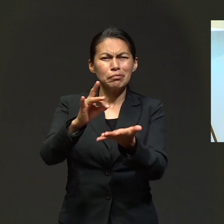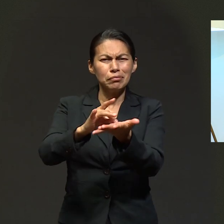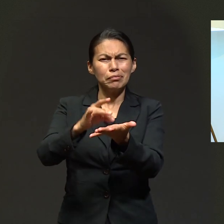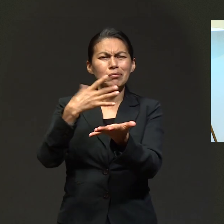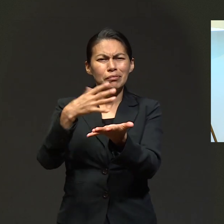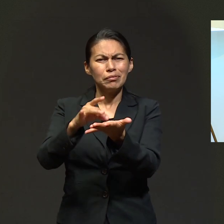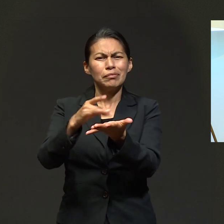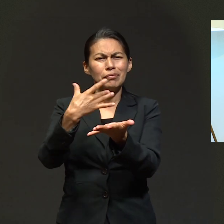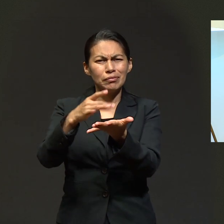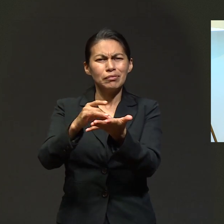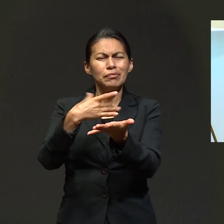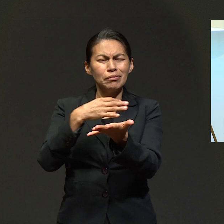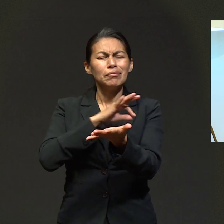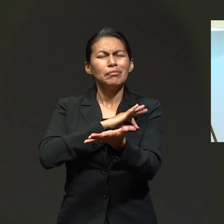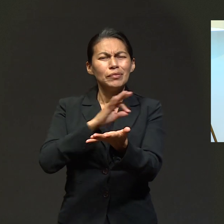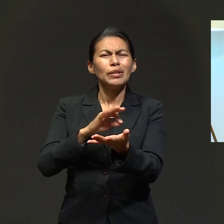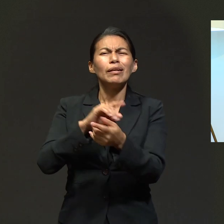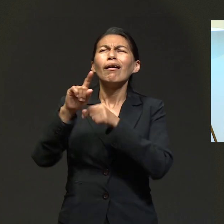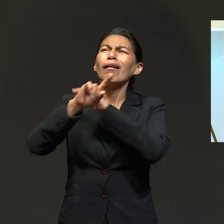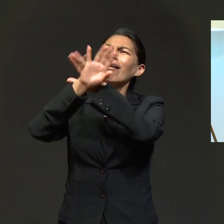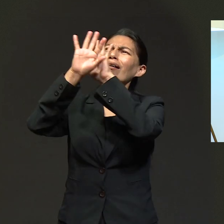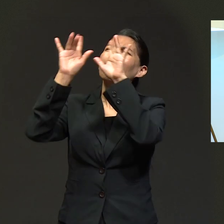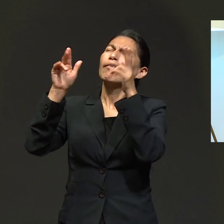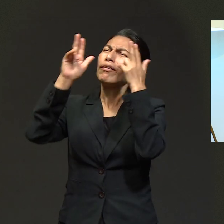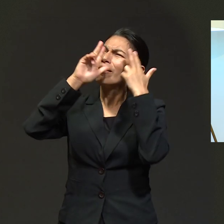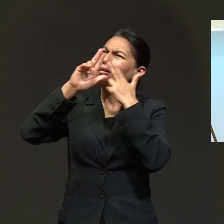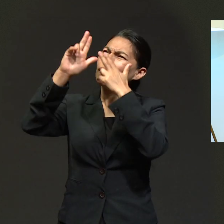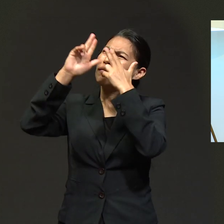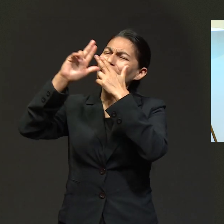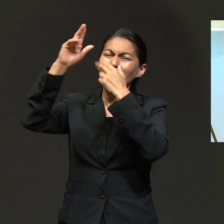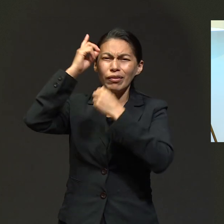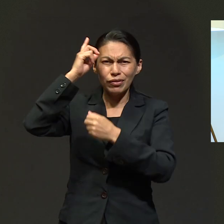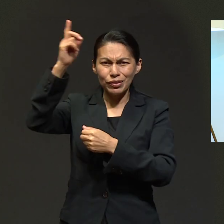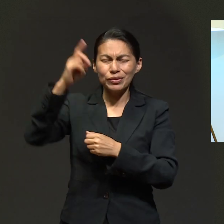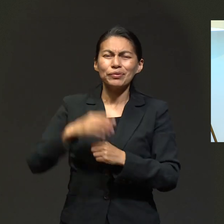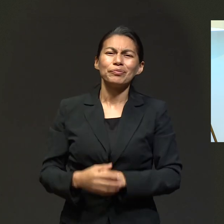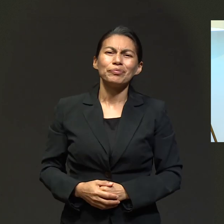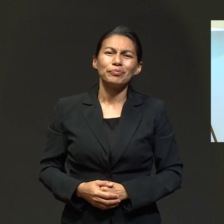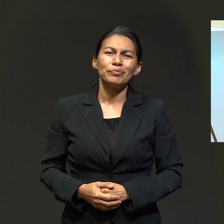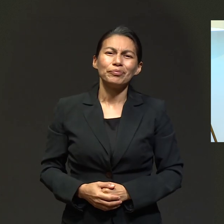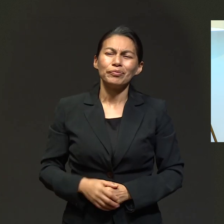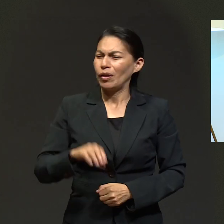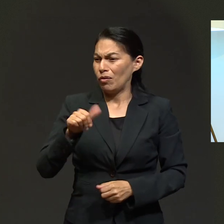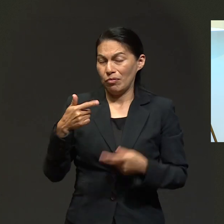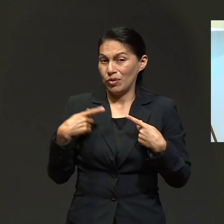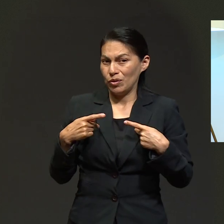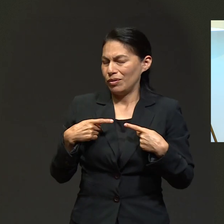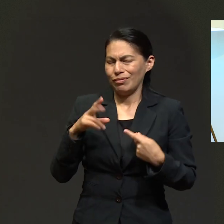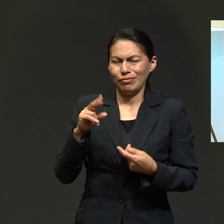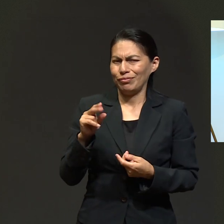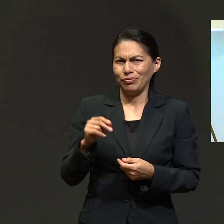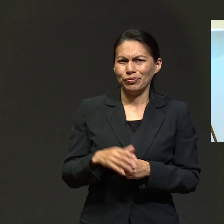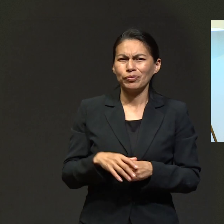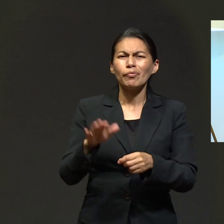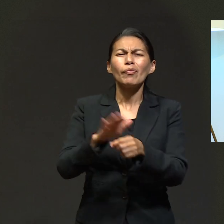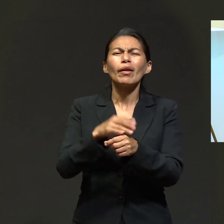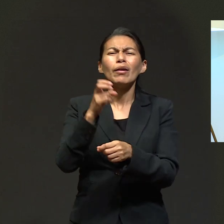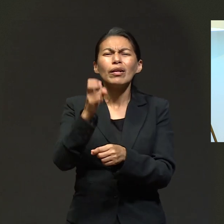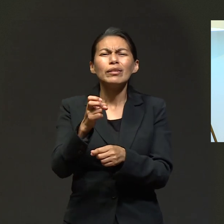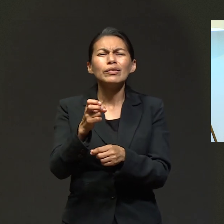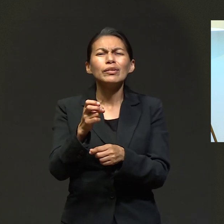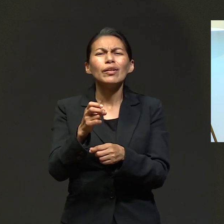tú puedas tomarlo como un foro público, para darle gloria y honra a Dios y a nadie más.